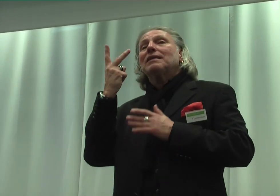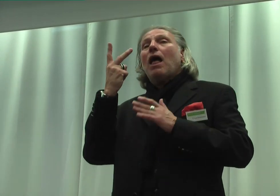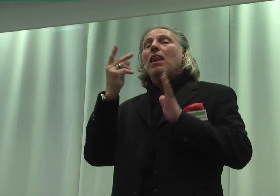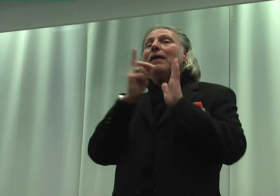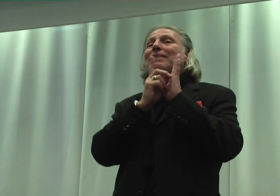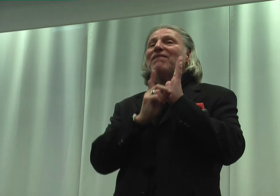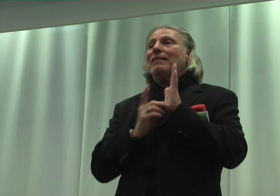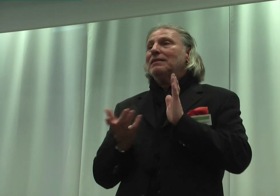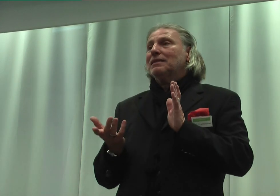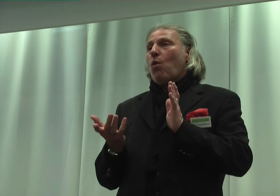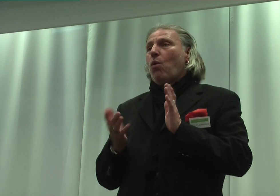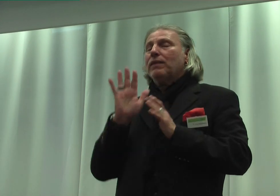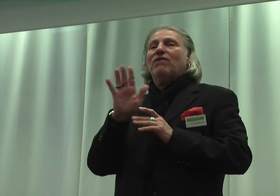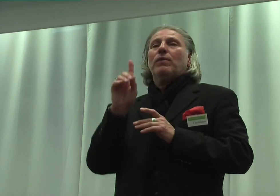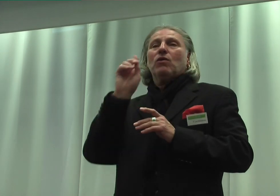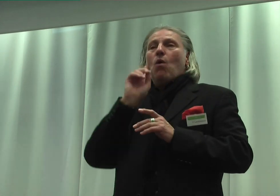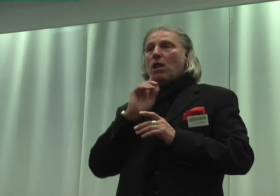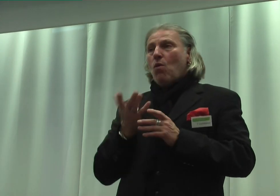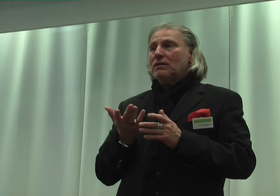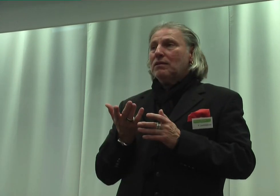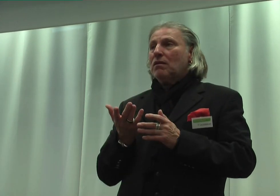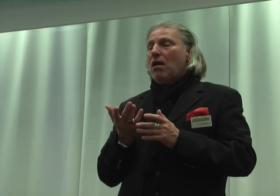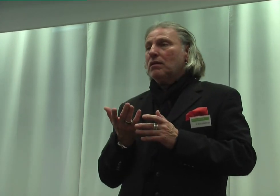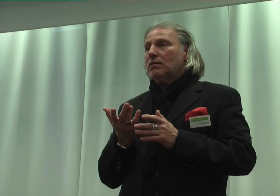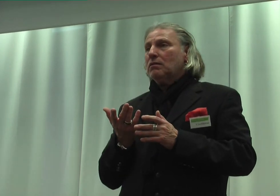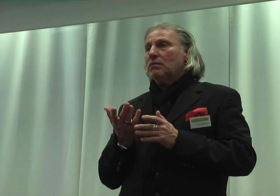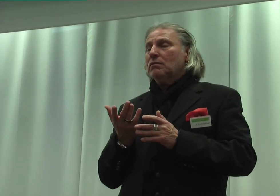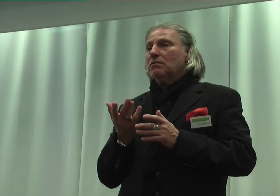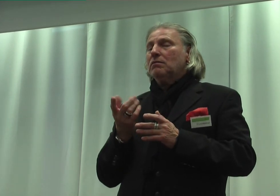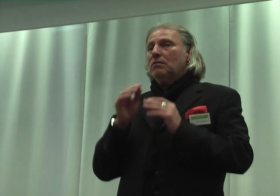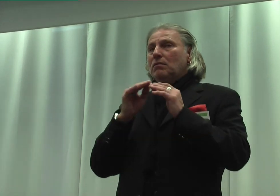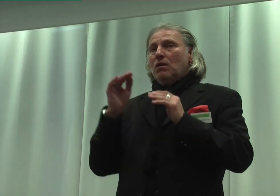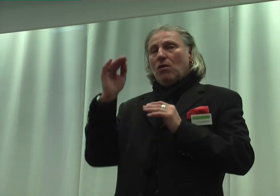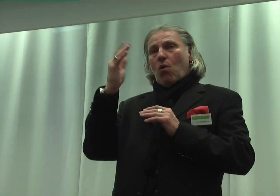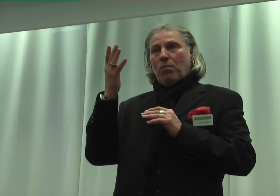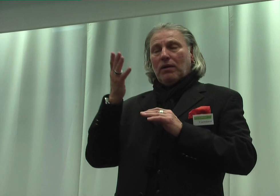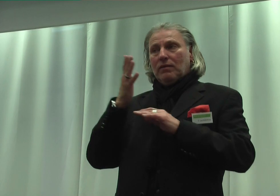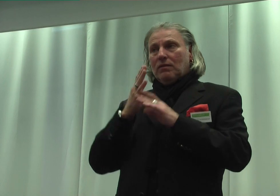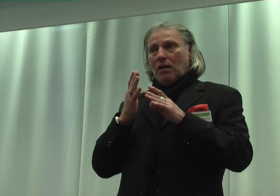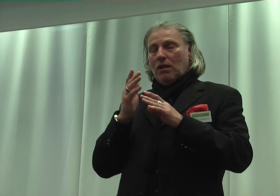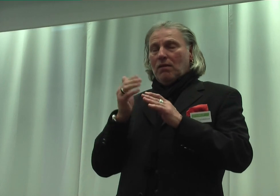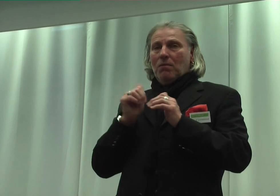von Gehörlosenkommission, dem oberen Schritt im Vordergrund spielt.